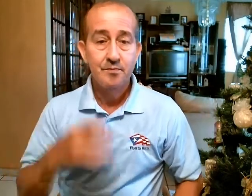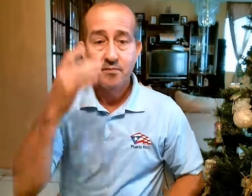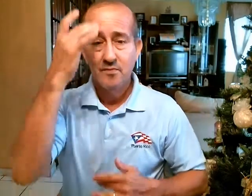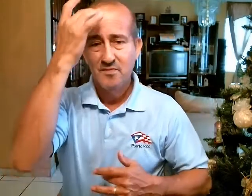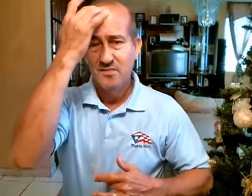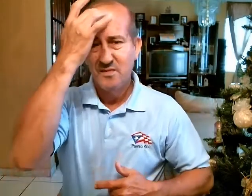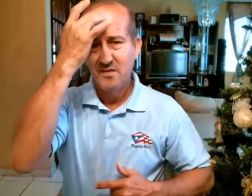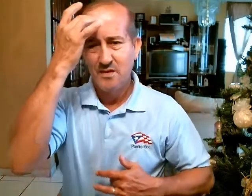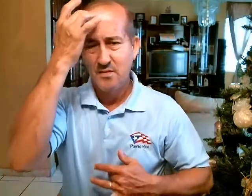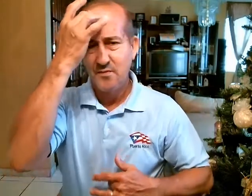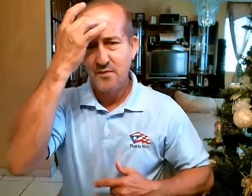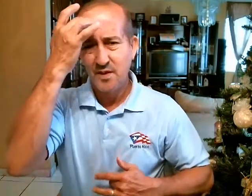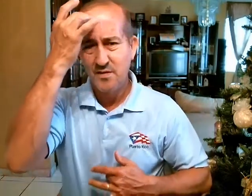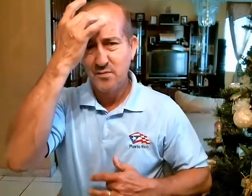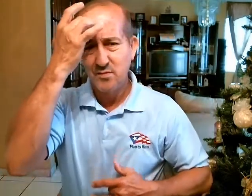Sucio Enfermo